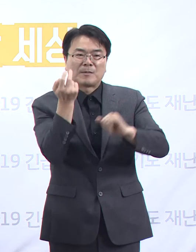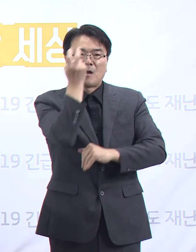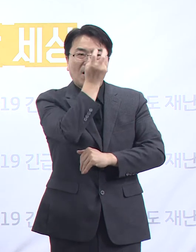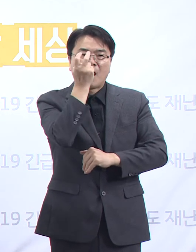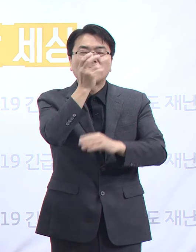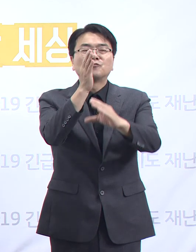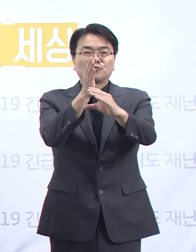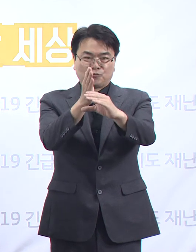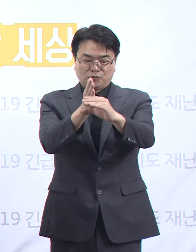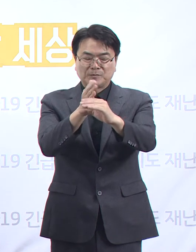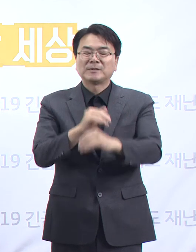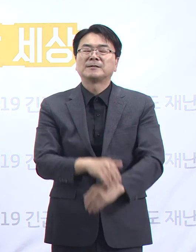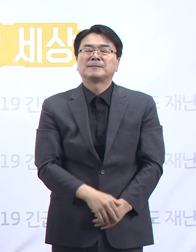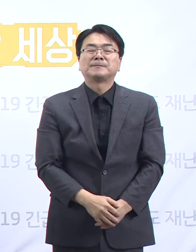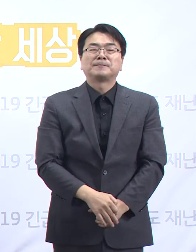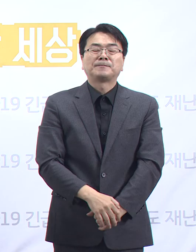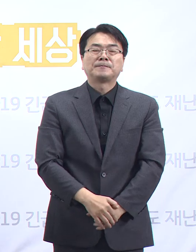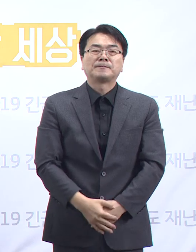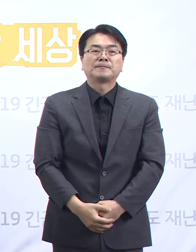중입니다.